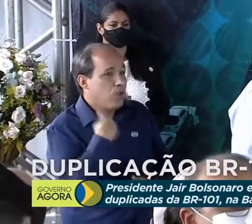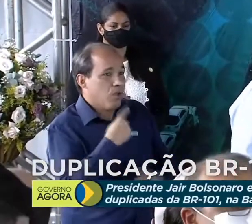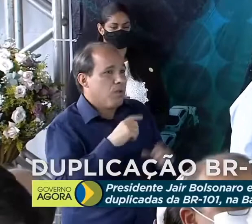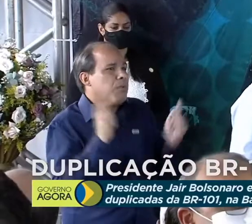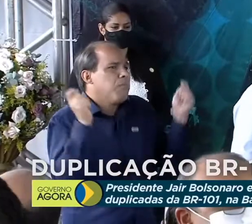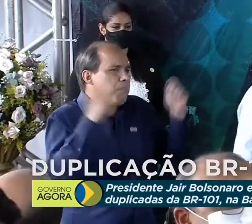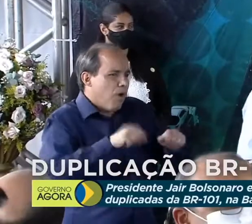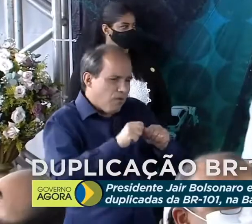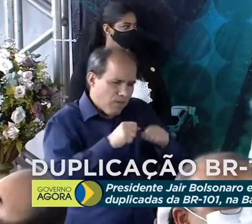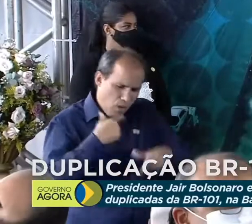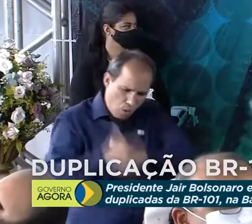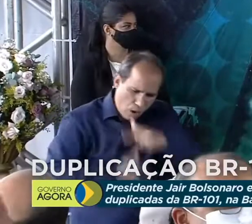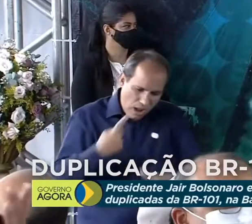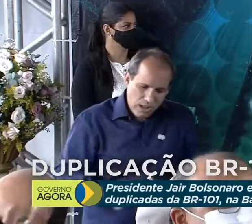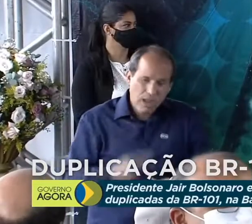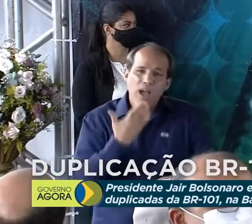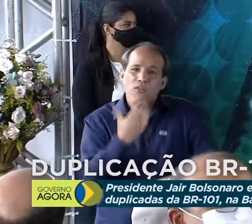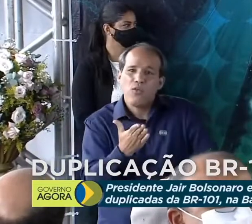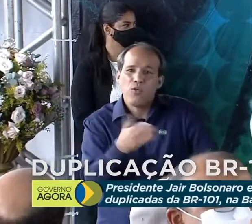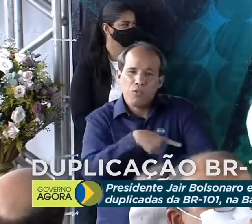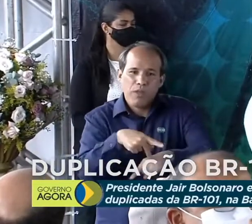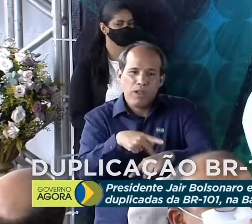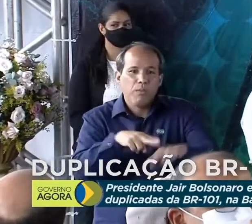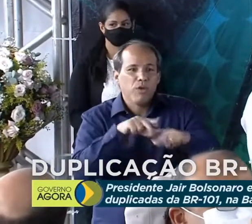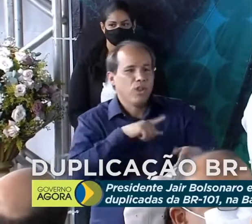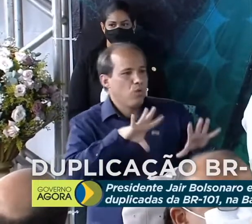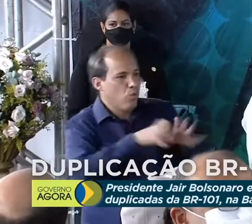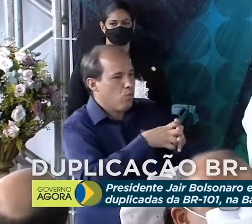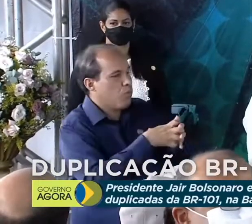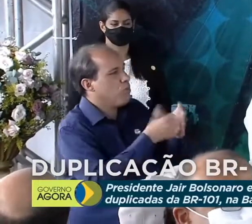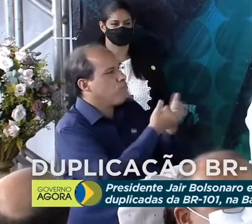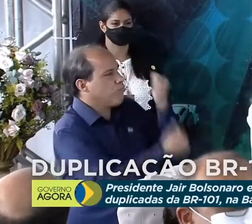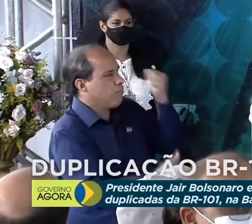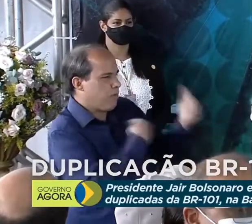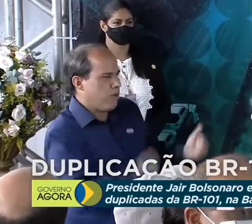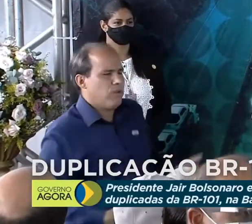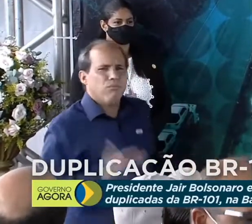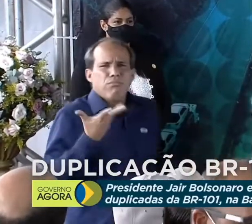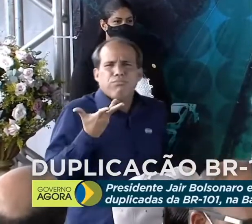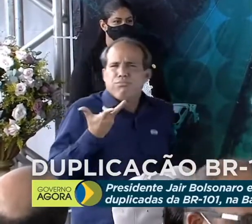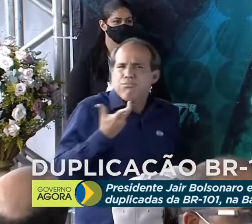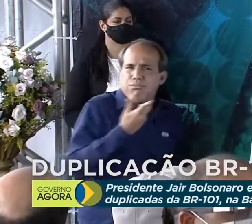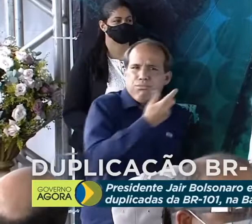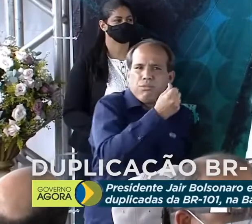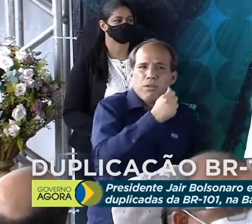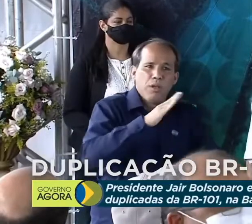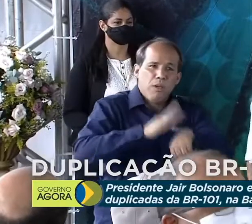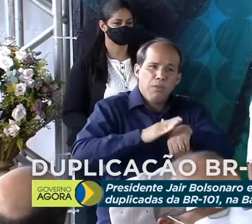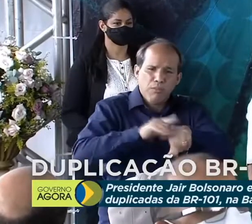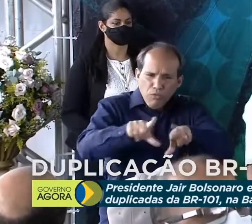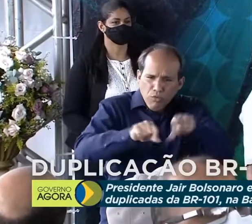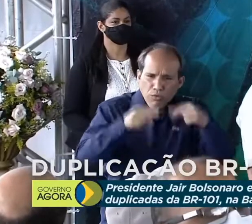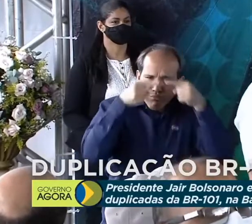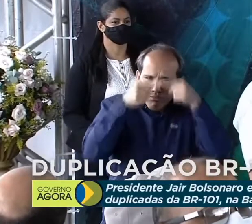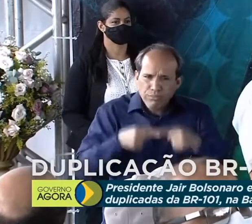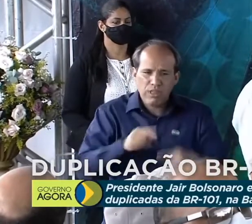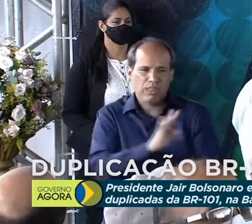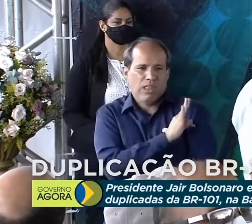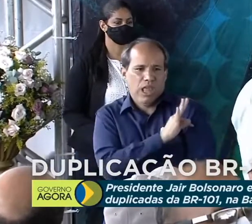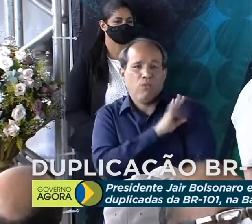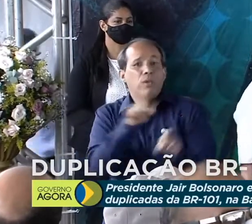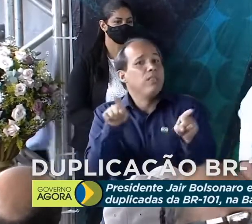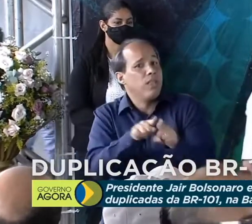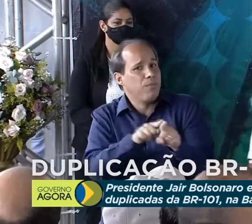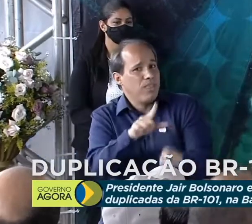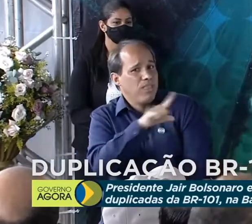fazer algo pela nossa pátria que temos um time de ministros maravilhoso, escolhido pelo critério técnico e porque também